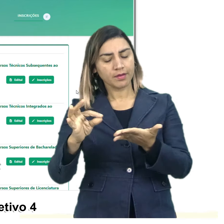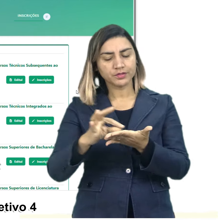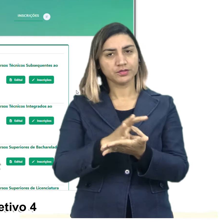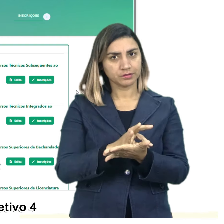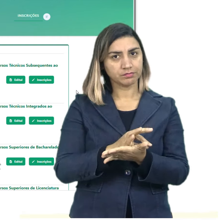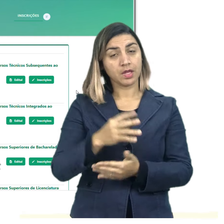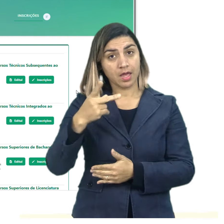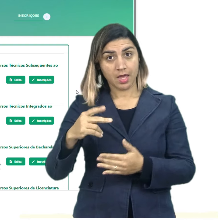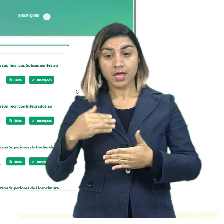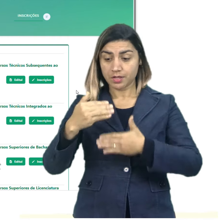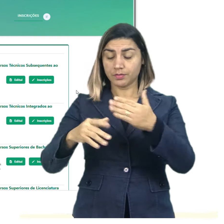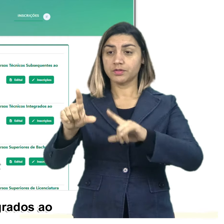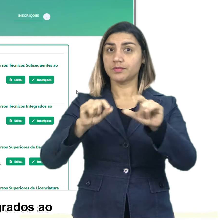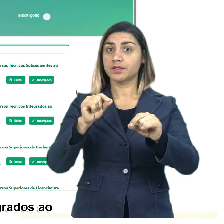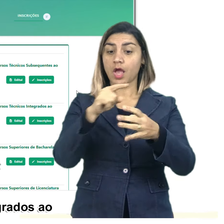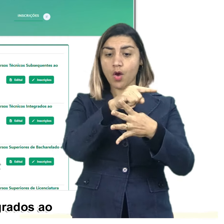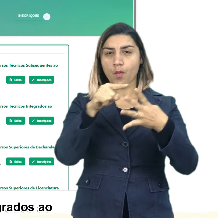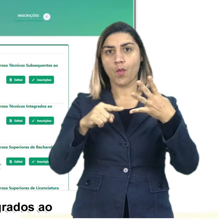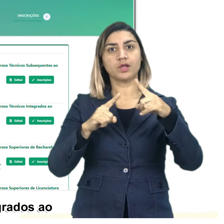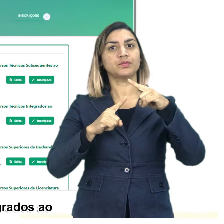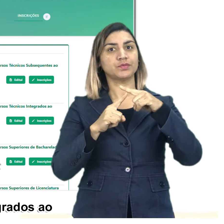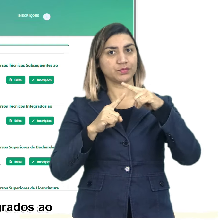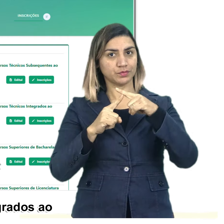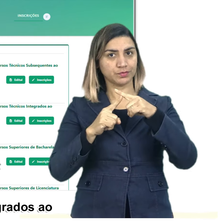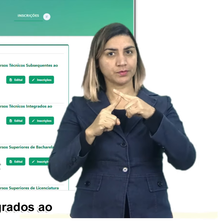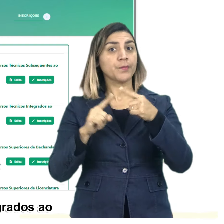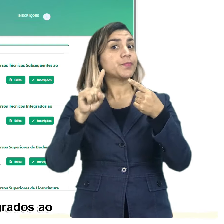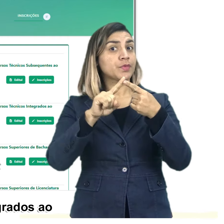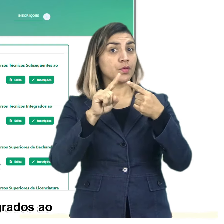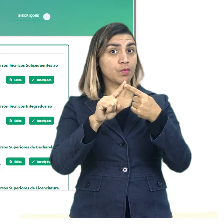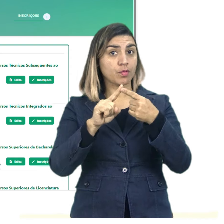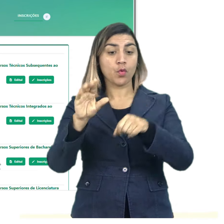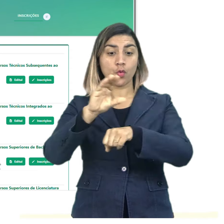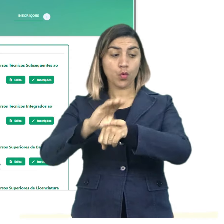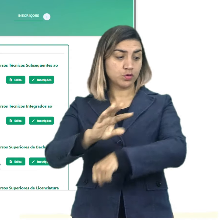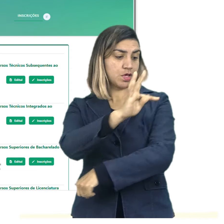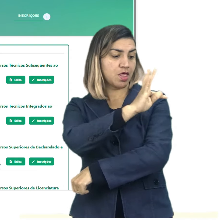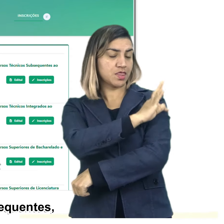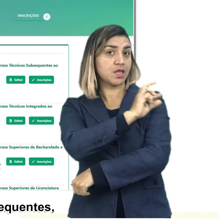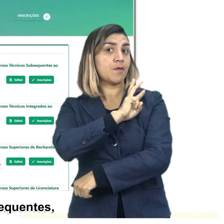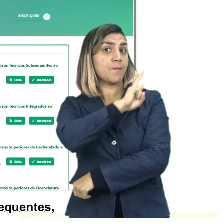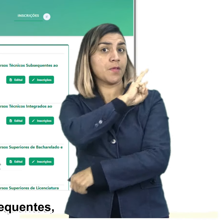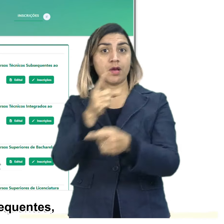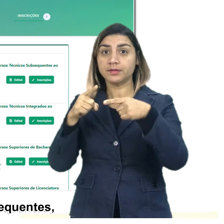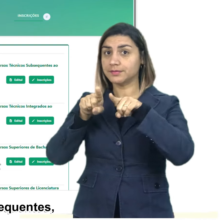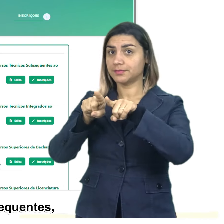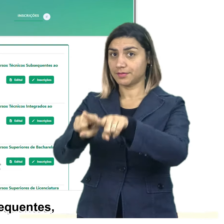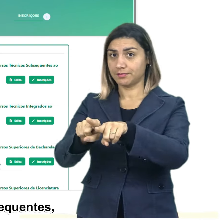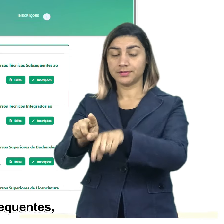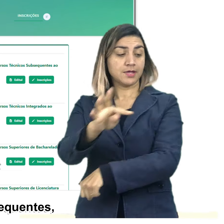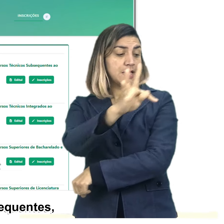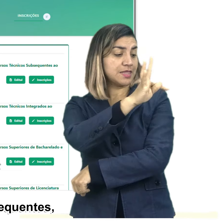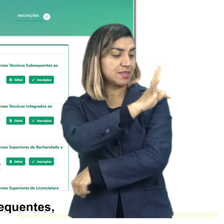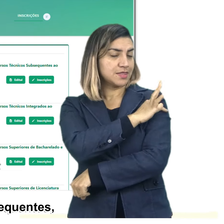seletivo, quatro editais. Um para os cursos técnicos integrados ao ensino médio, um para os cursos